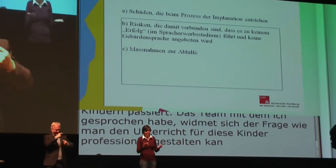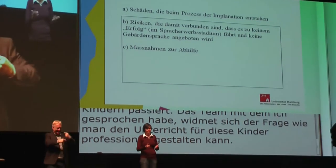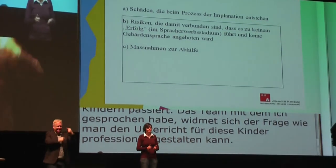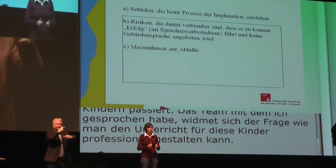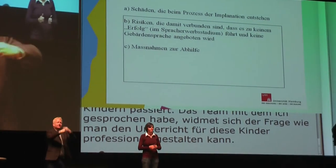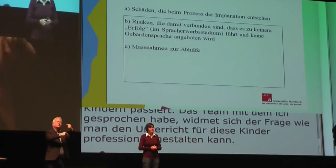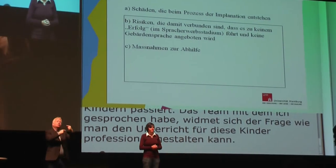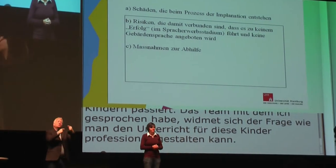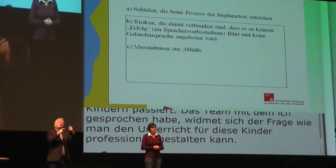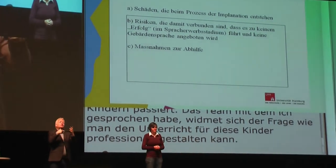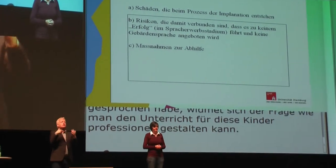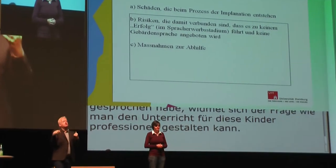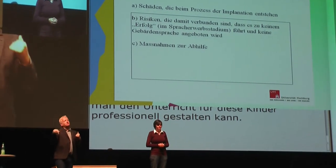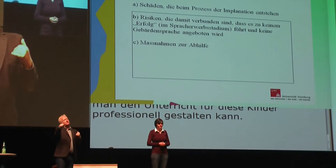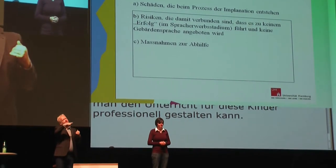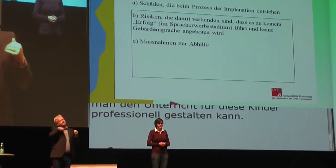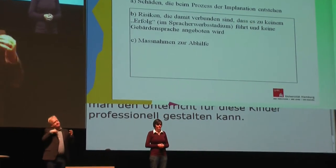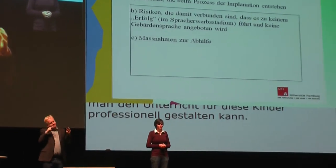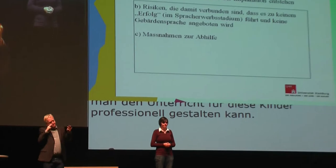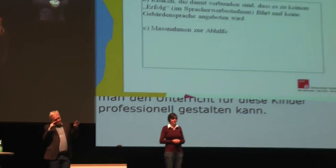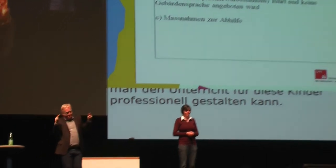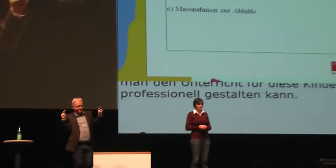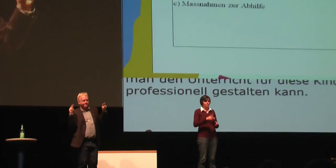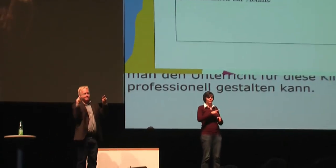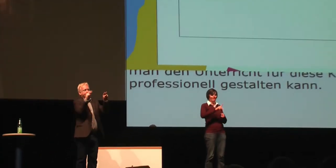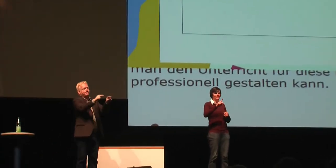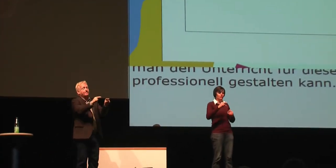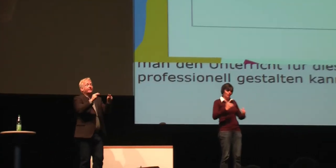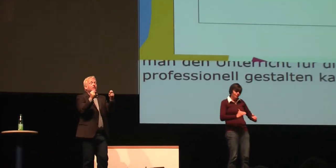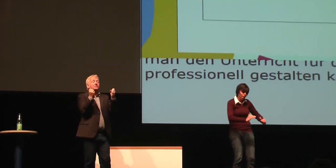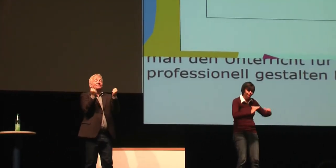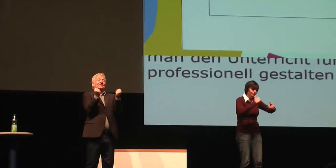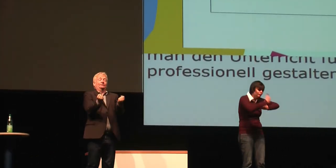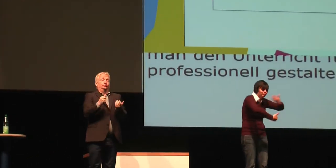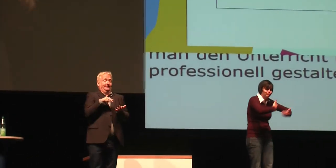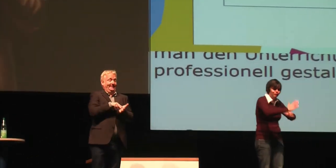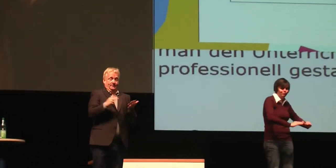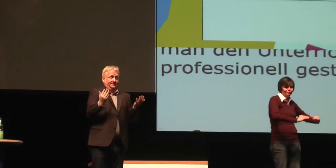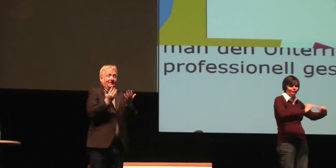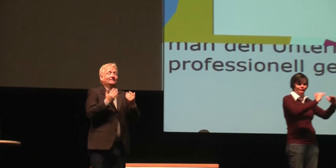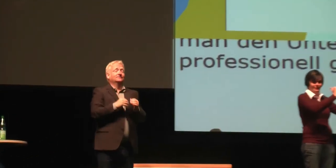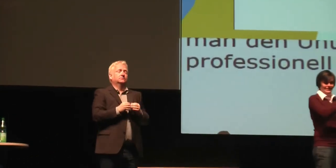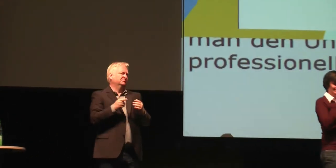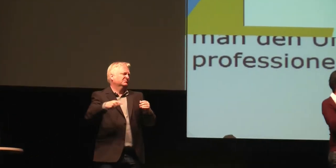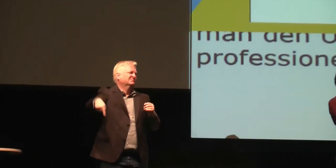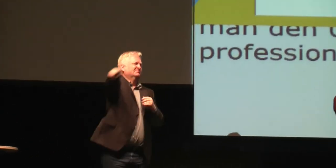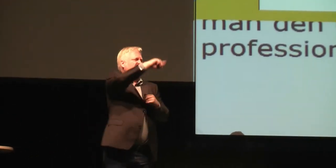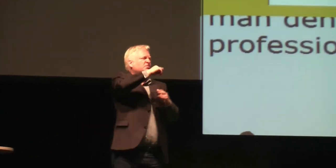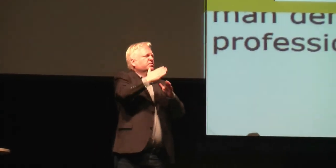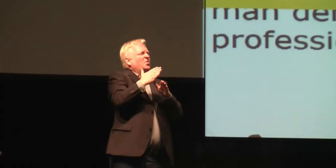Okay, dieses ganze sehr stark professionalisierte Verfahren bedarf zunächst mal einer Betrachtung und einer Auswertung